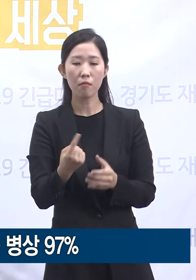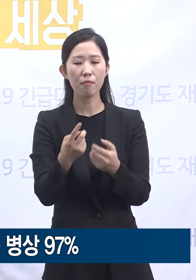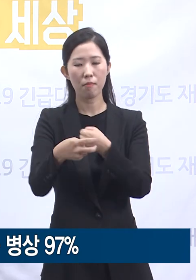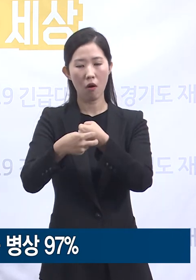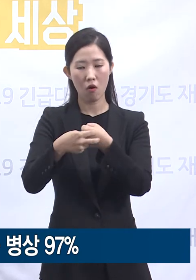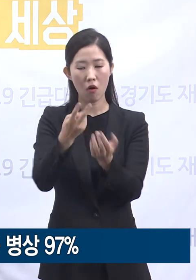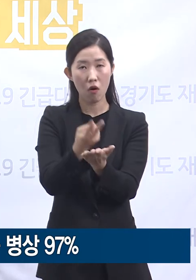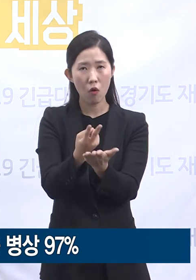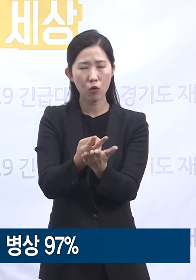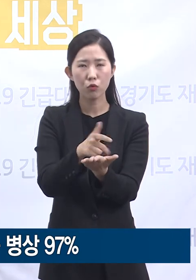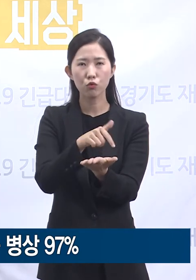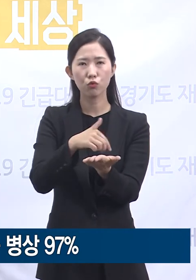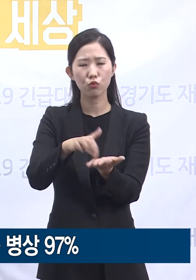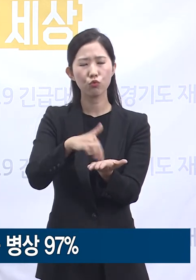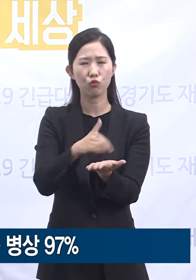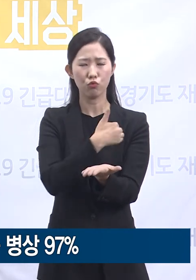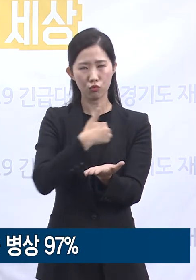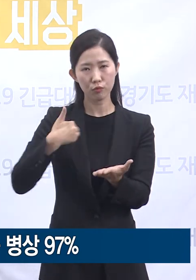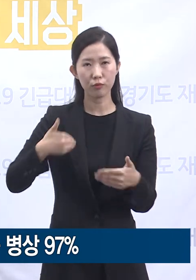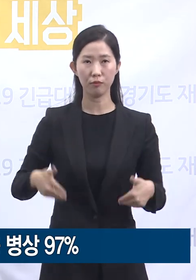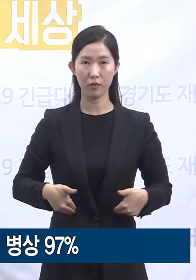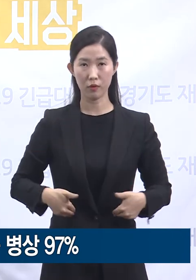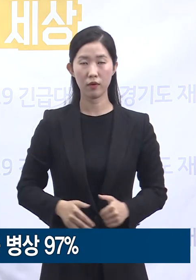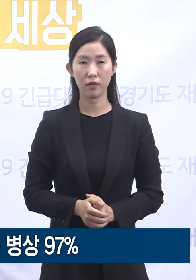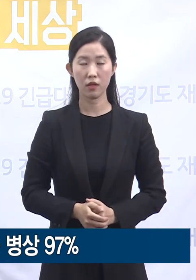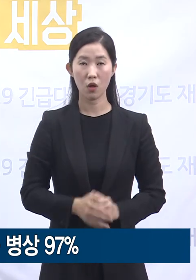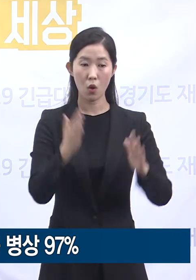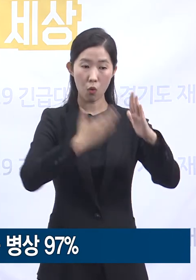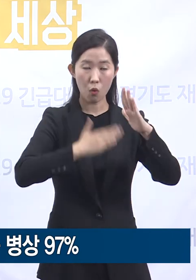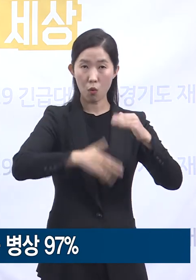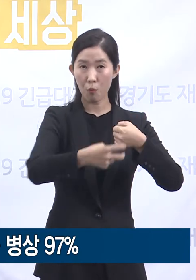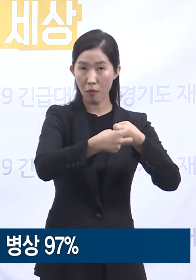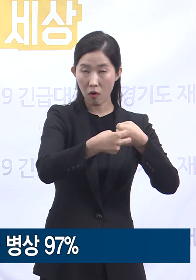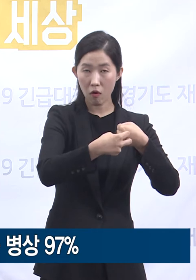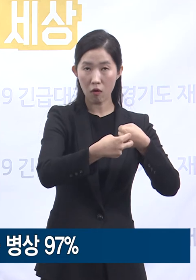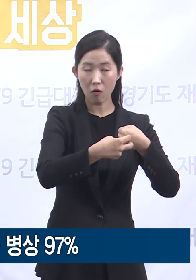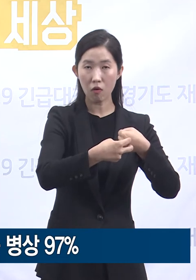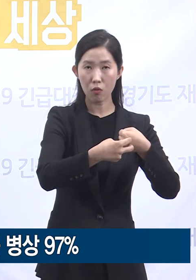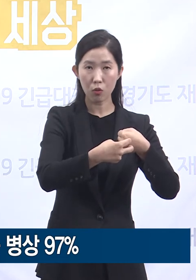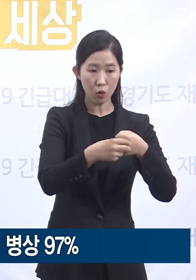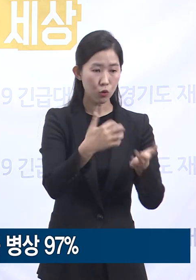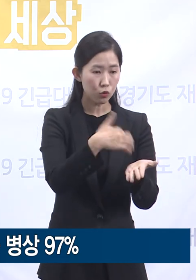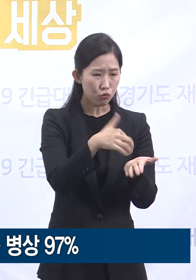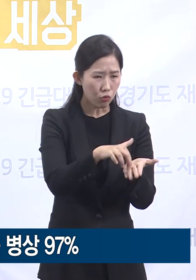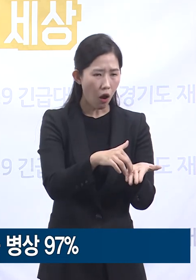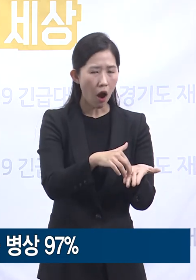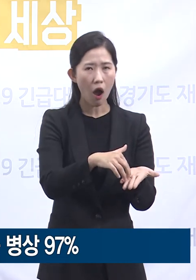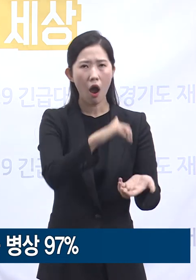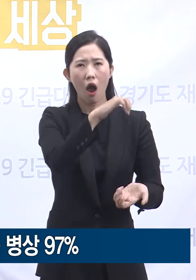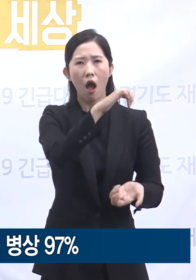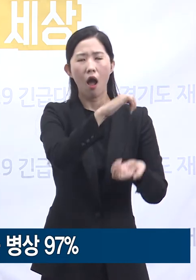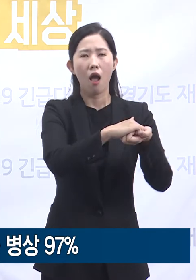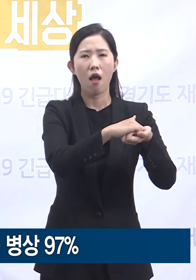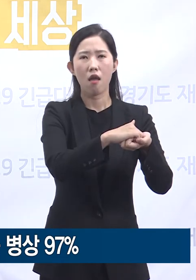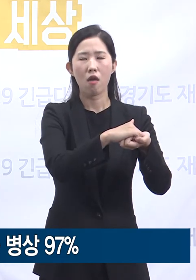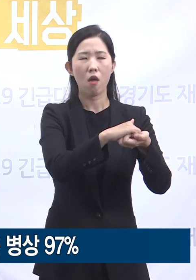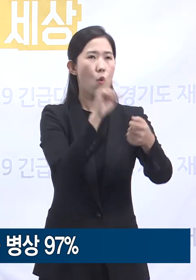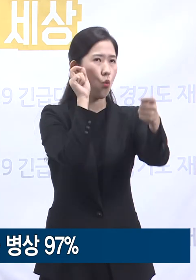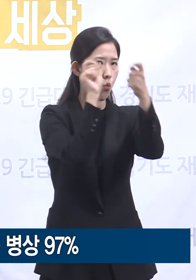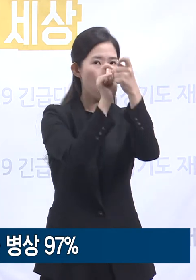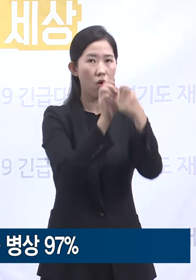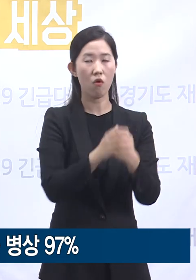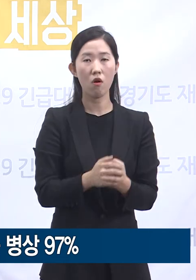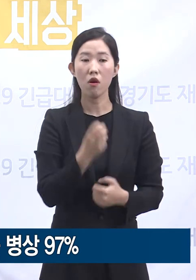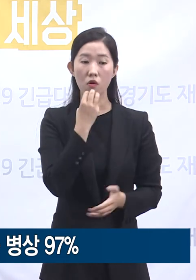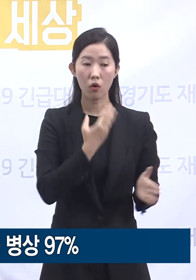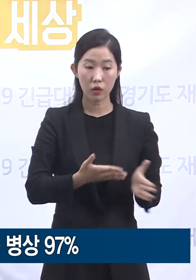다시 말씀드리지만 공공병원 의료인력의 소지는 이미 한계치에 근접했습니다. 경기도 의료원의 각 병원들은